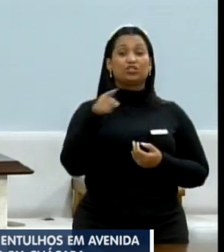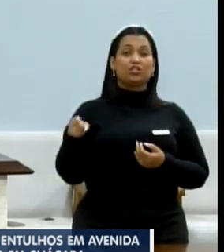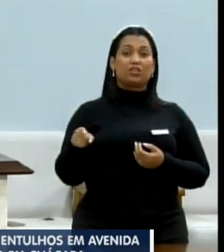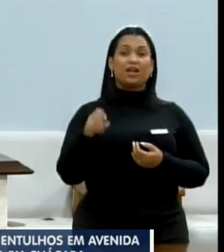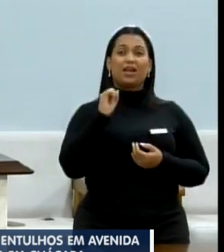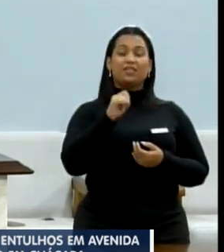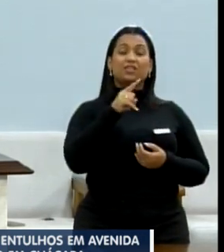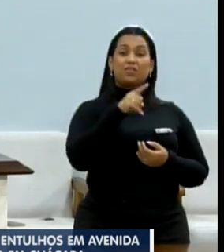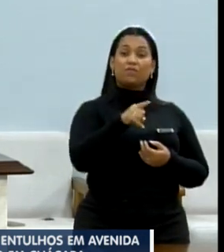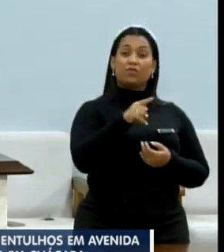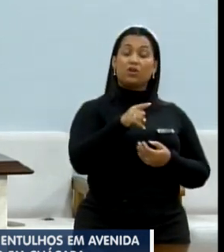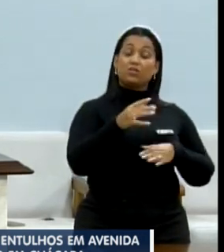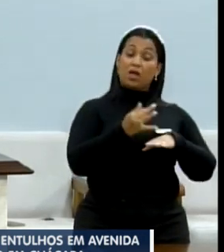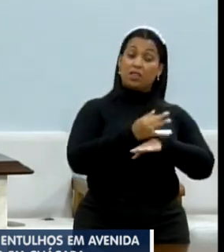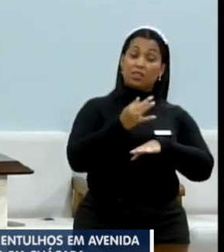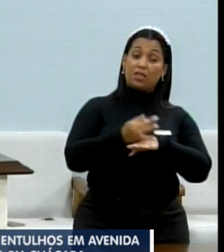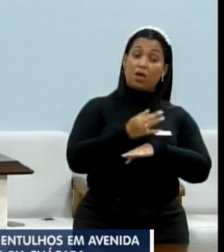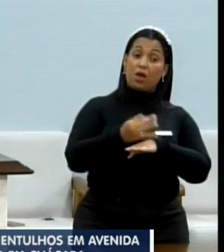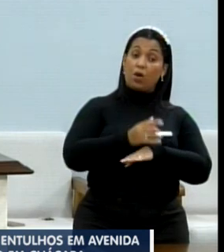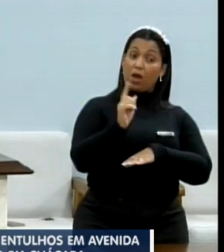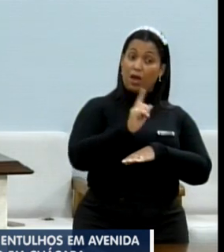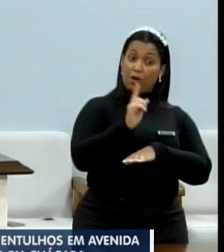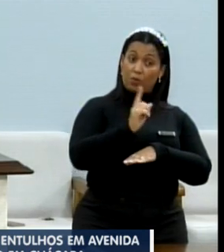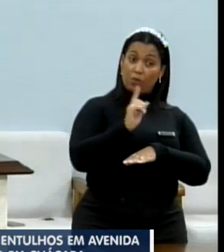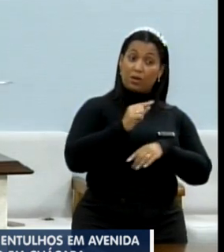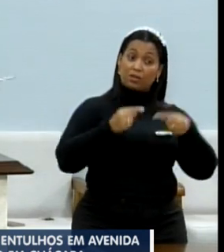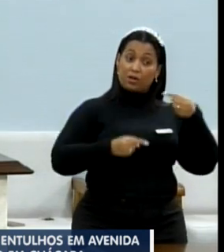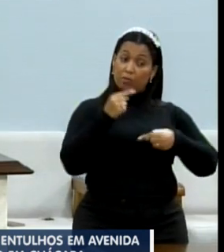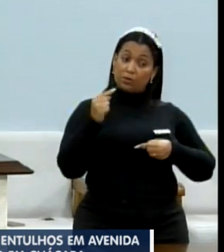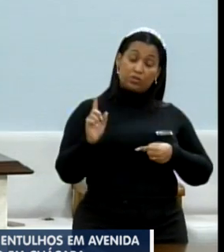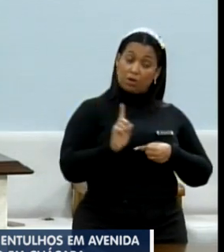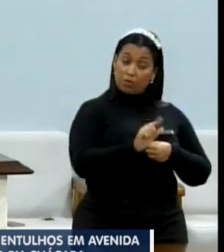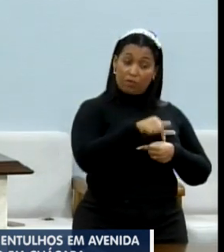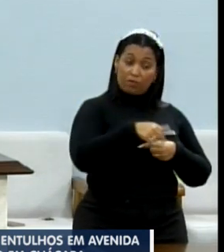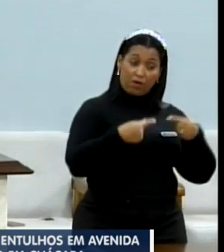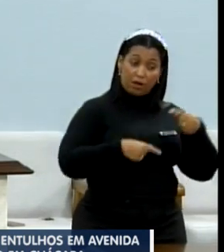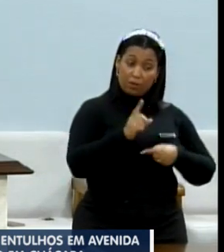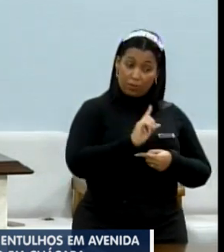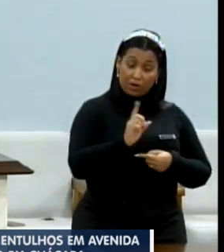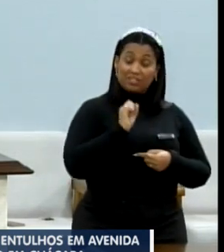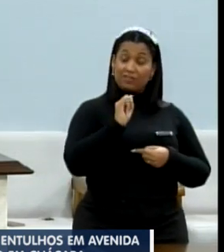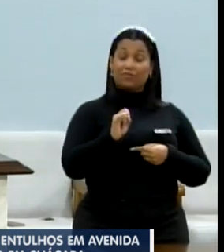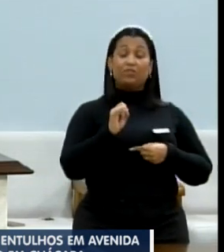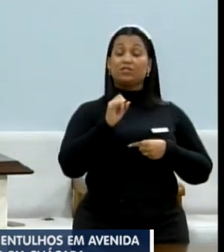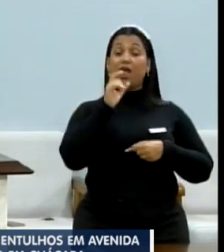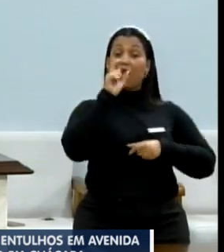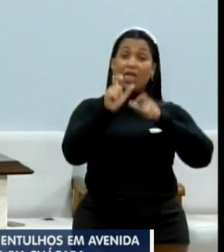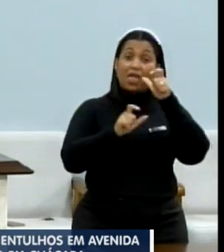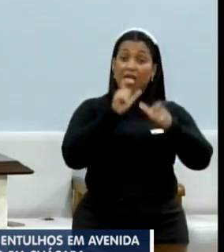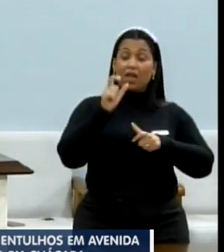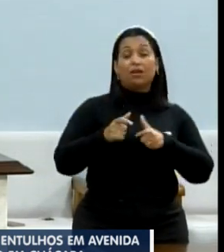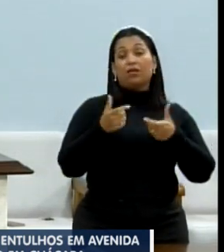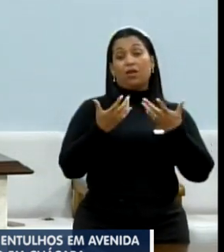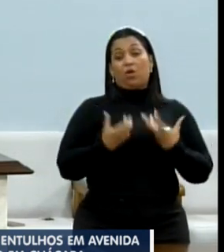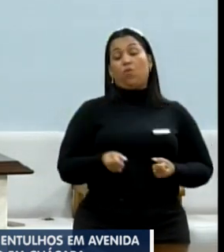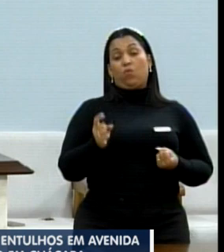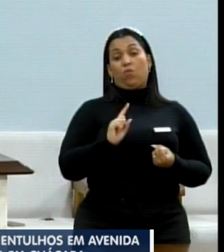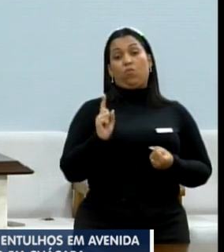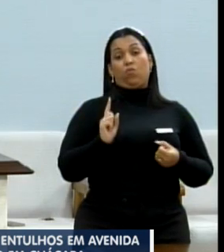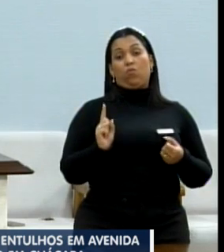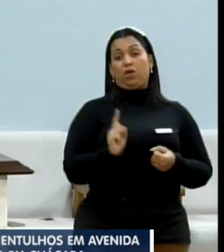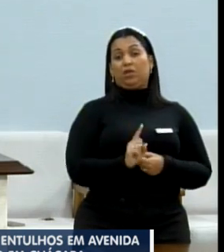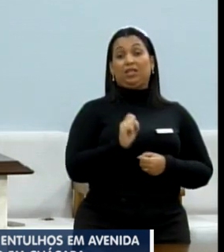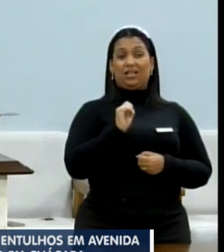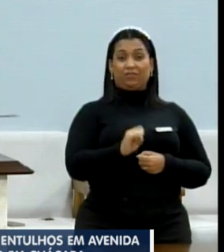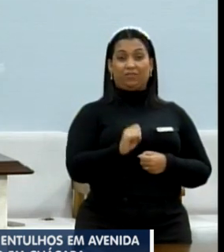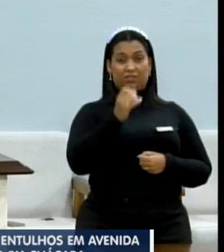Se você não aguenta porrada na política, não entra na política. Se você não aguenta crítica, não entra. Se você